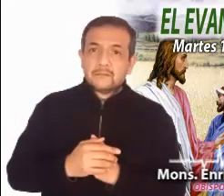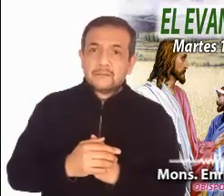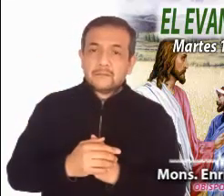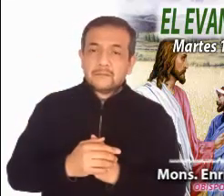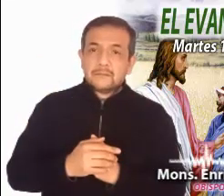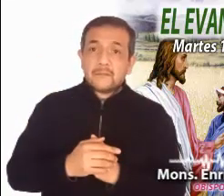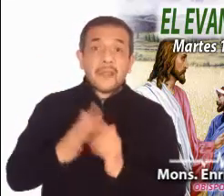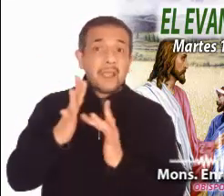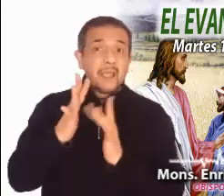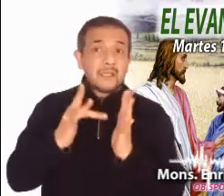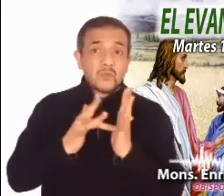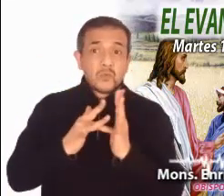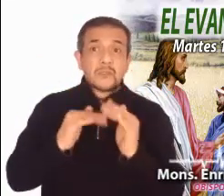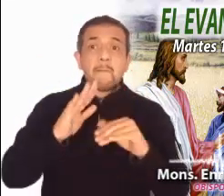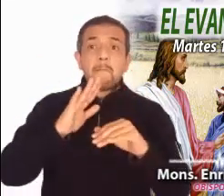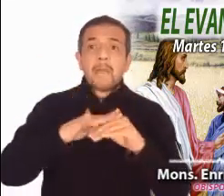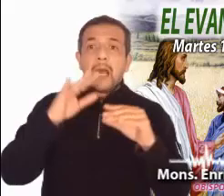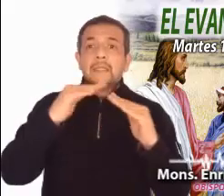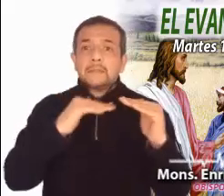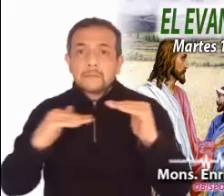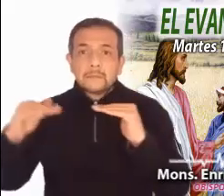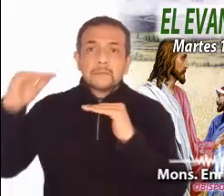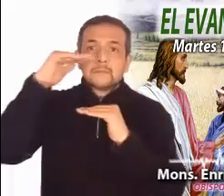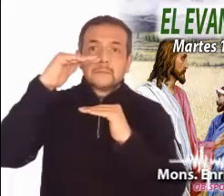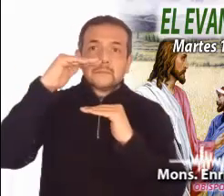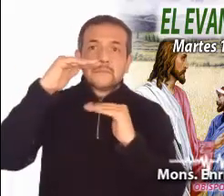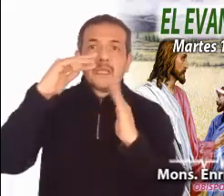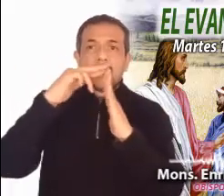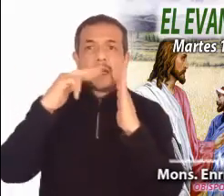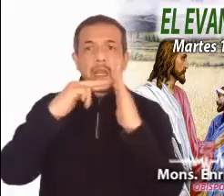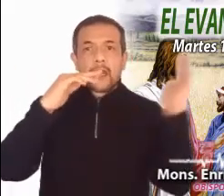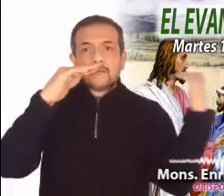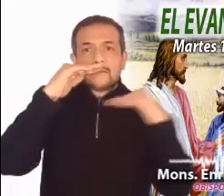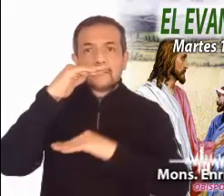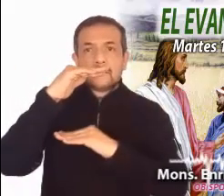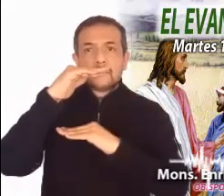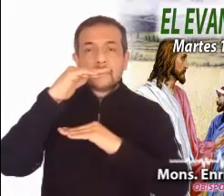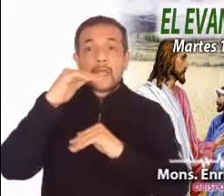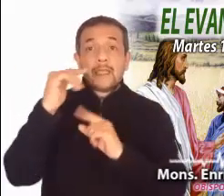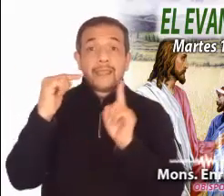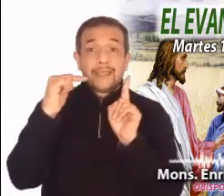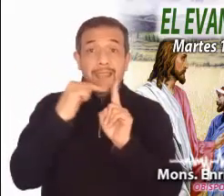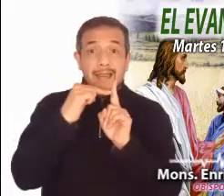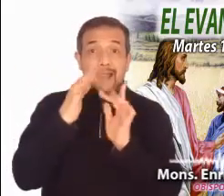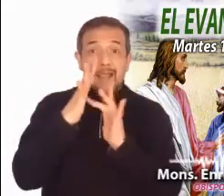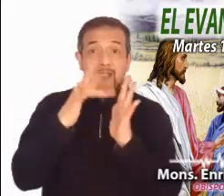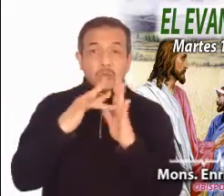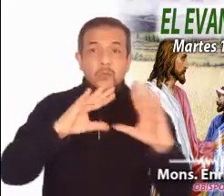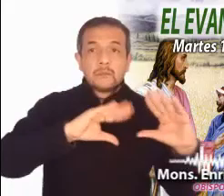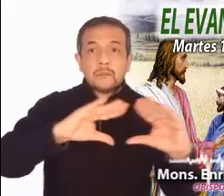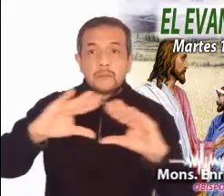Jesús se muestra muy por encima de todas estas estructuras y nos enseña que lo más importante